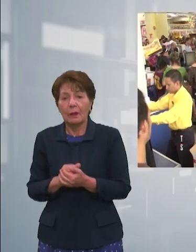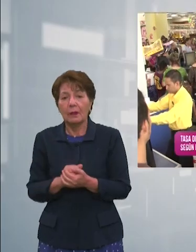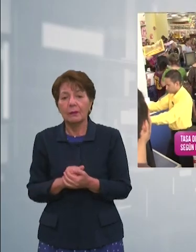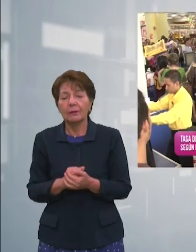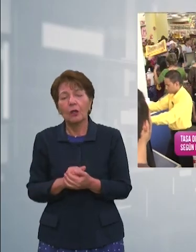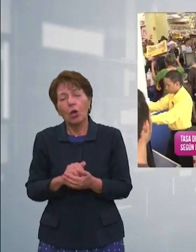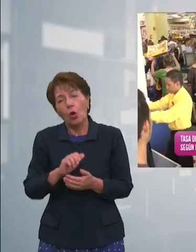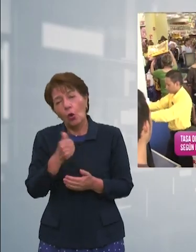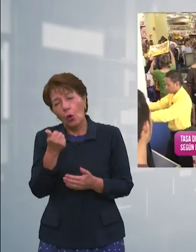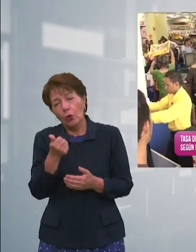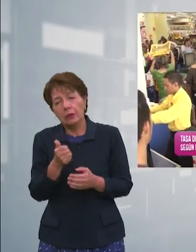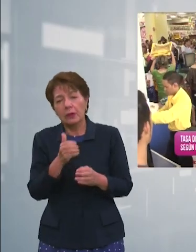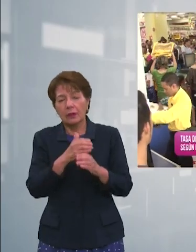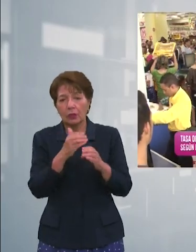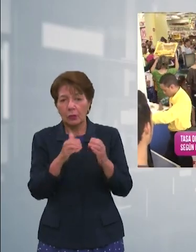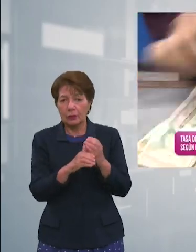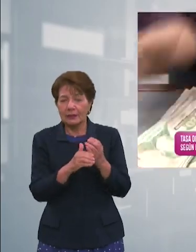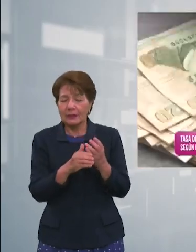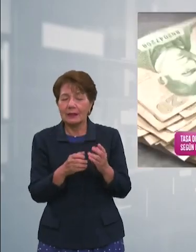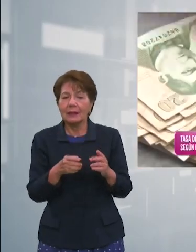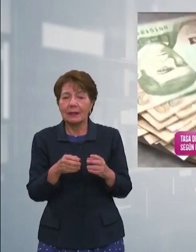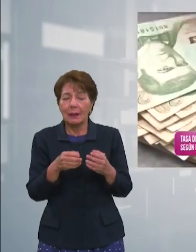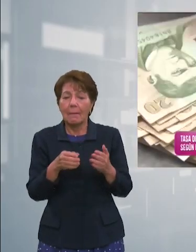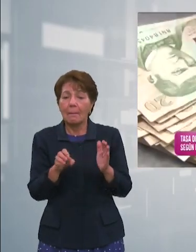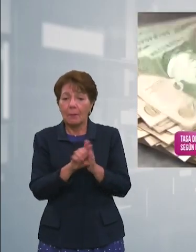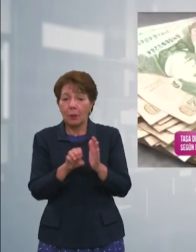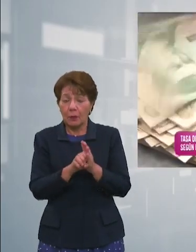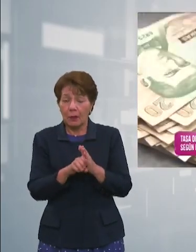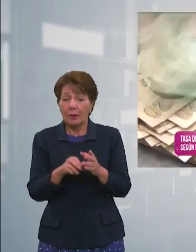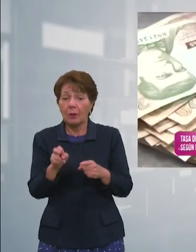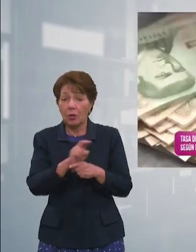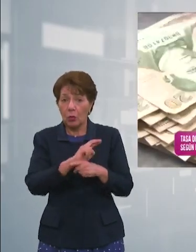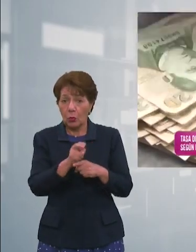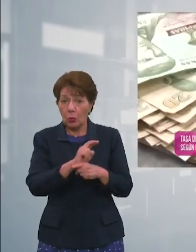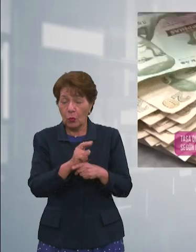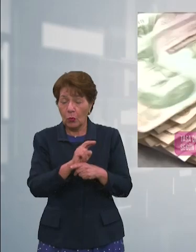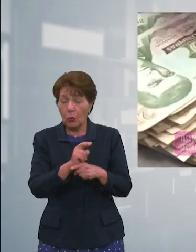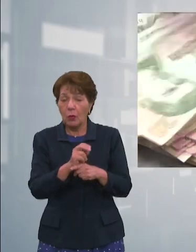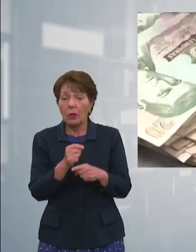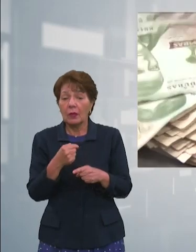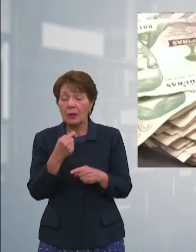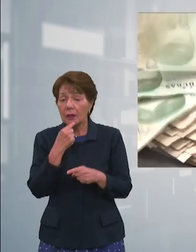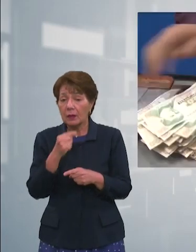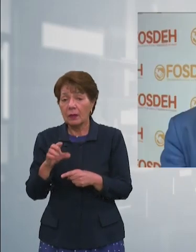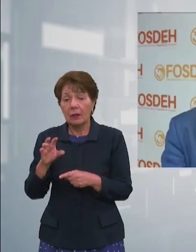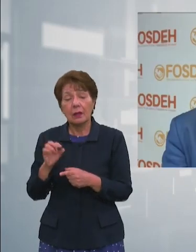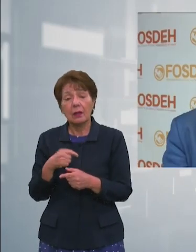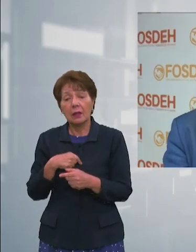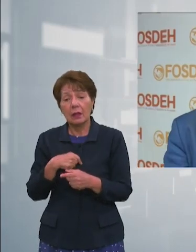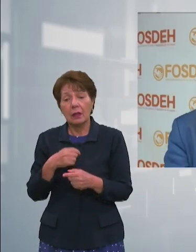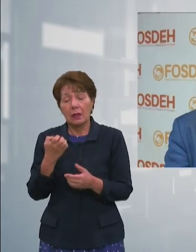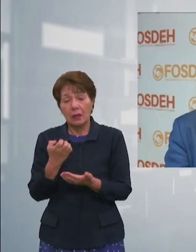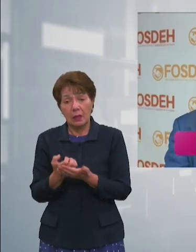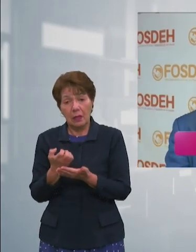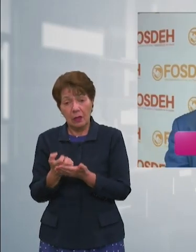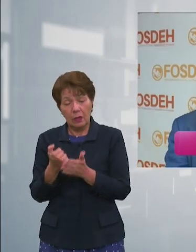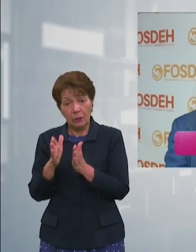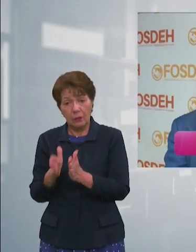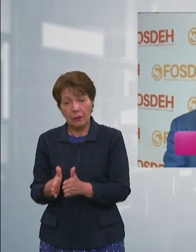que será visiblemente afectado será la inversión según manifiesta el economista del FOS de Mario Palma Recordemos que hay un